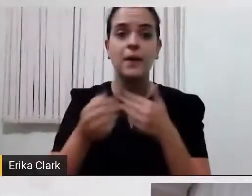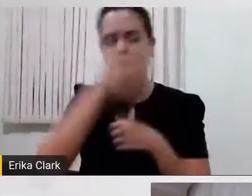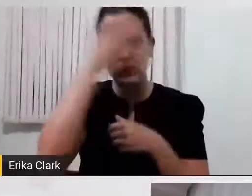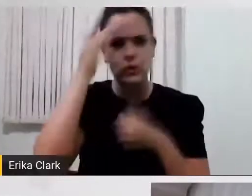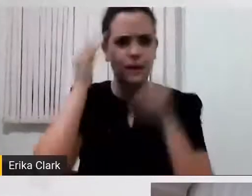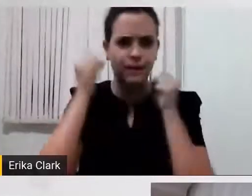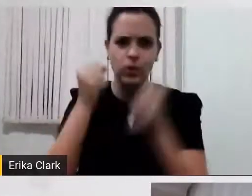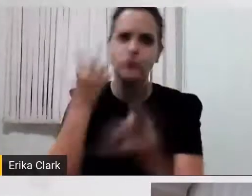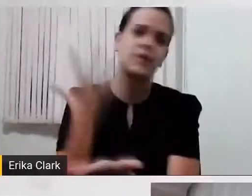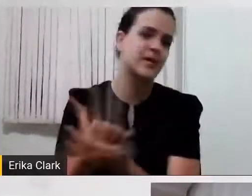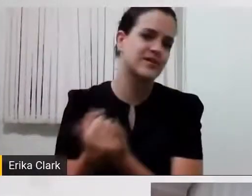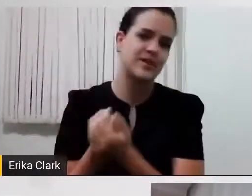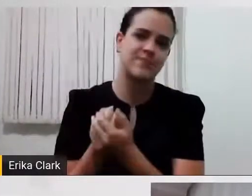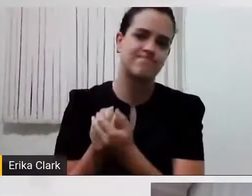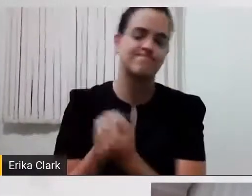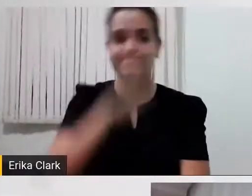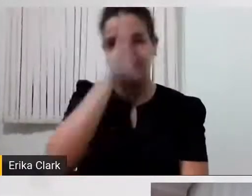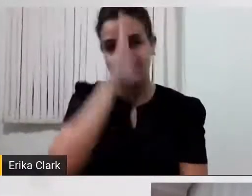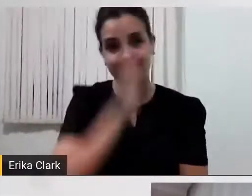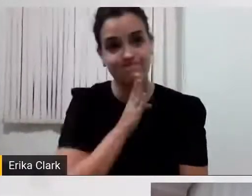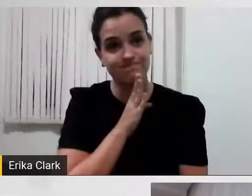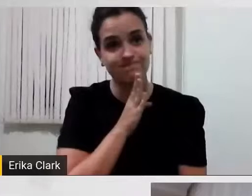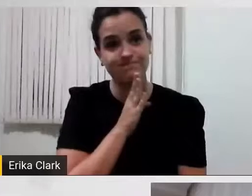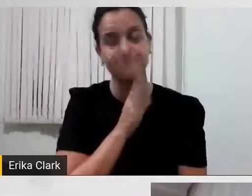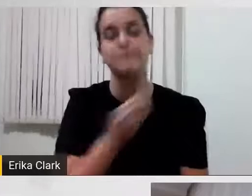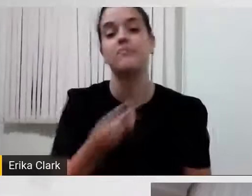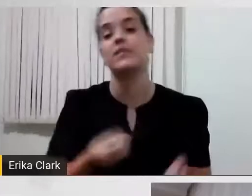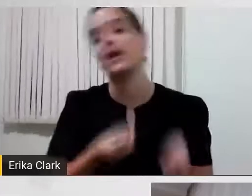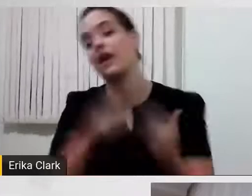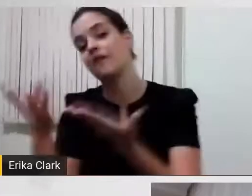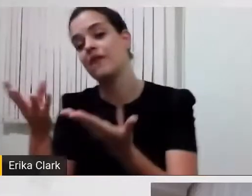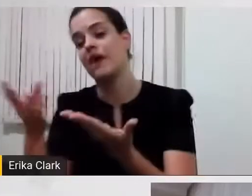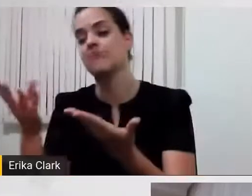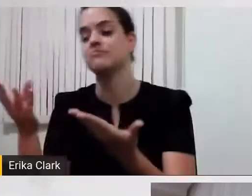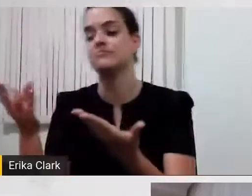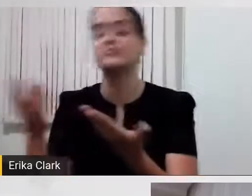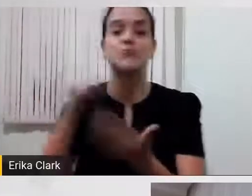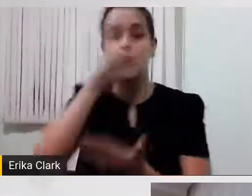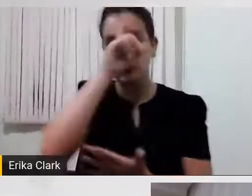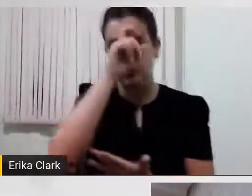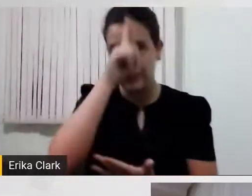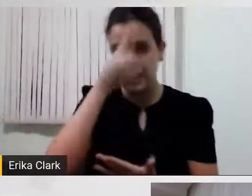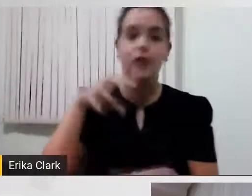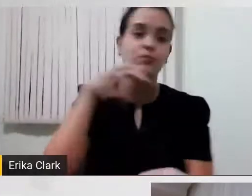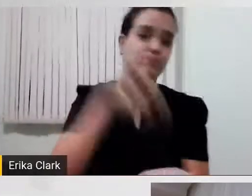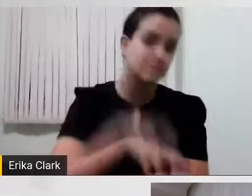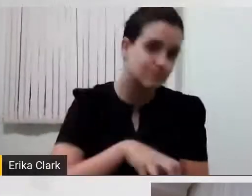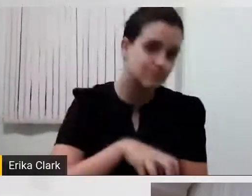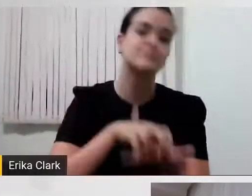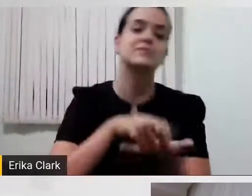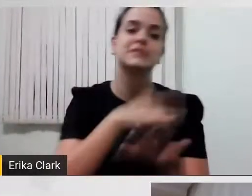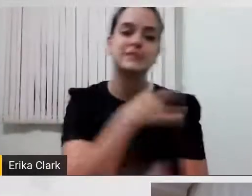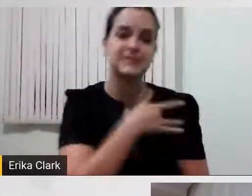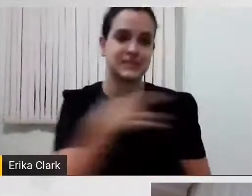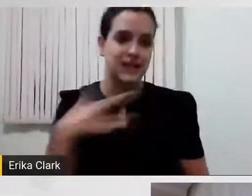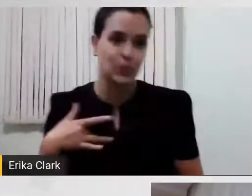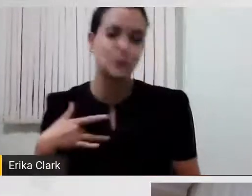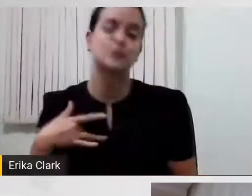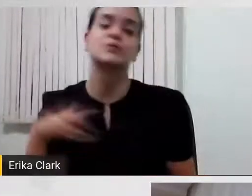levar para ambulâncias, para postos de saúde e para hospitais para serem utilizadas com pessoas